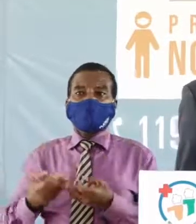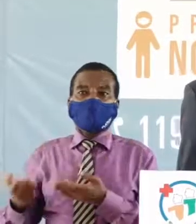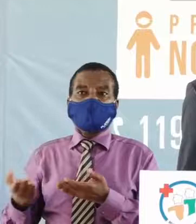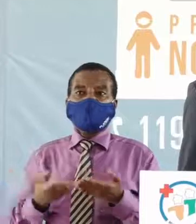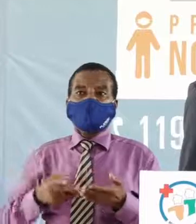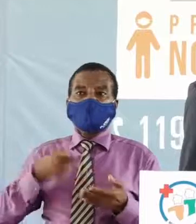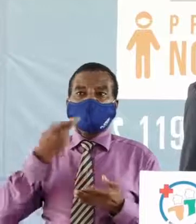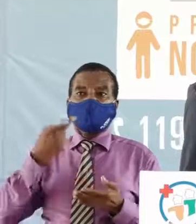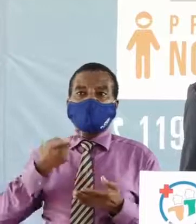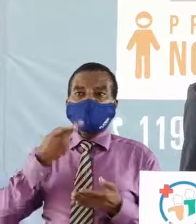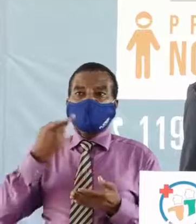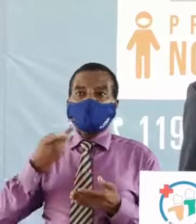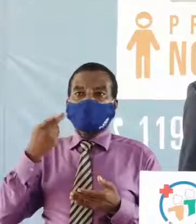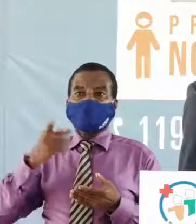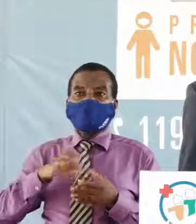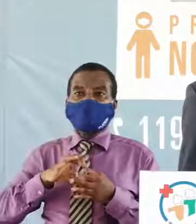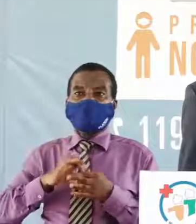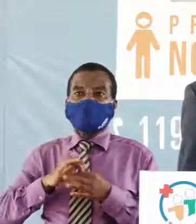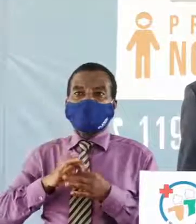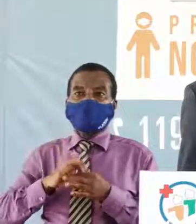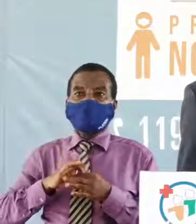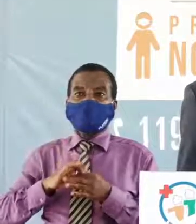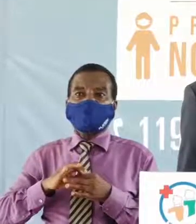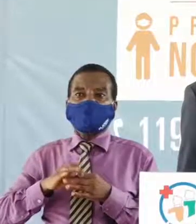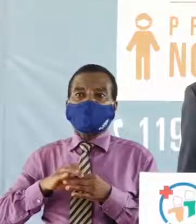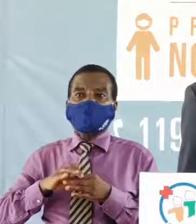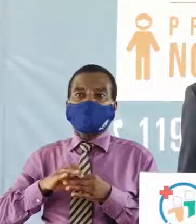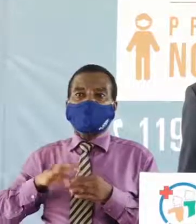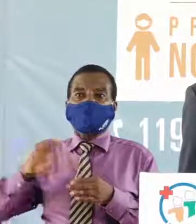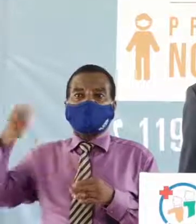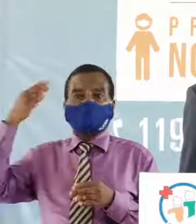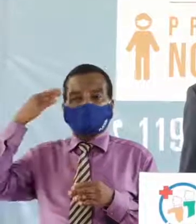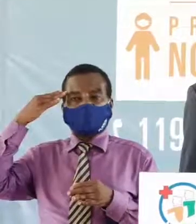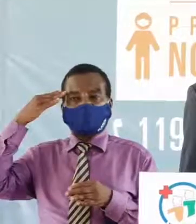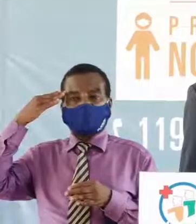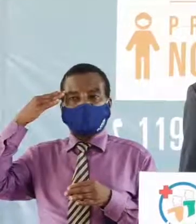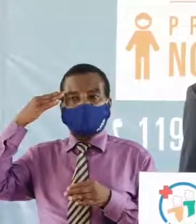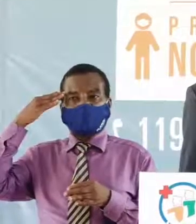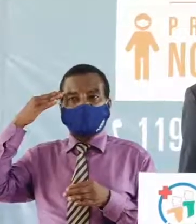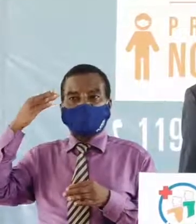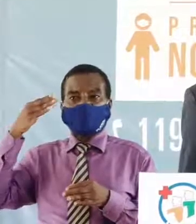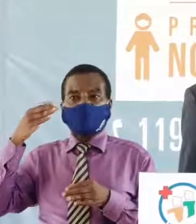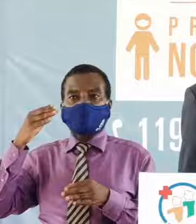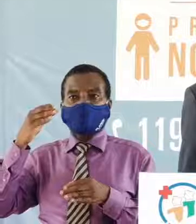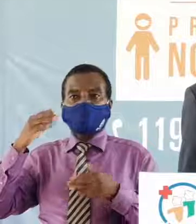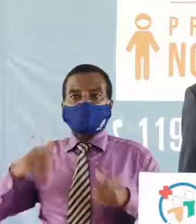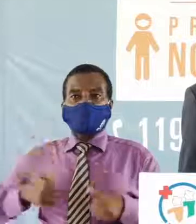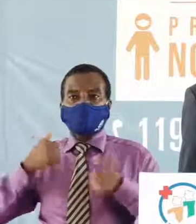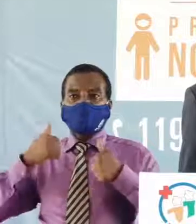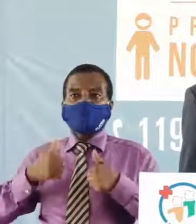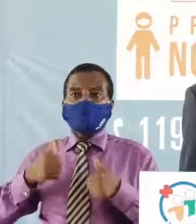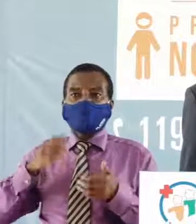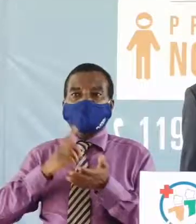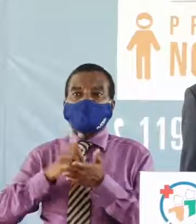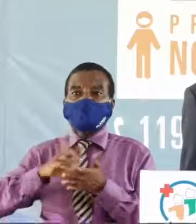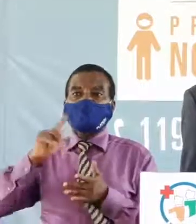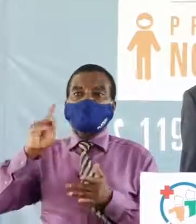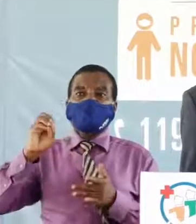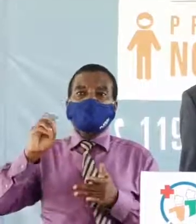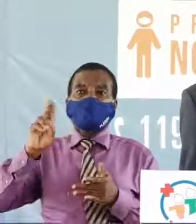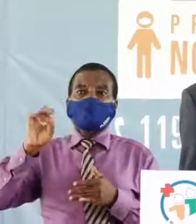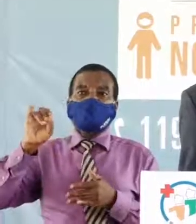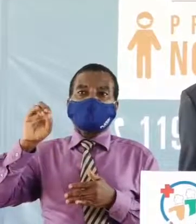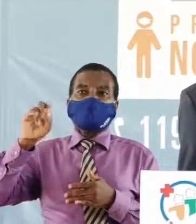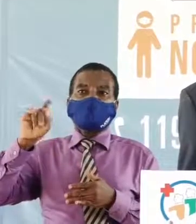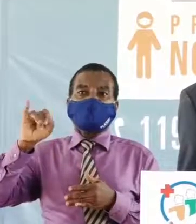-parole de la du ministère de la santé c'est Dr Kwasi dont il vaut mieux dire Dr Kwasi et non Dr